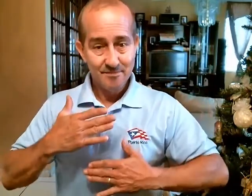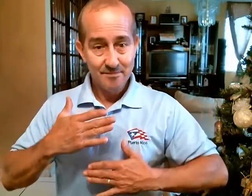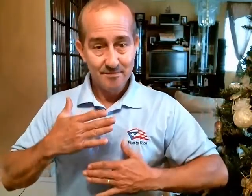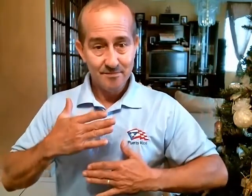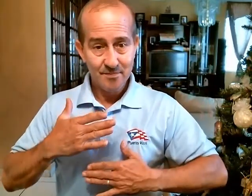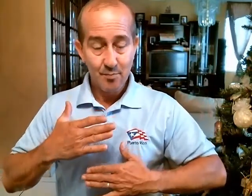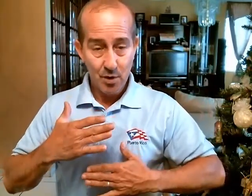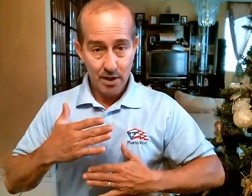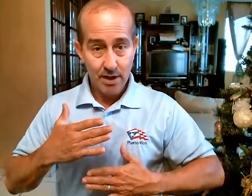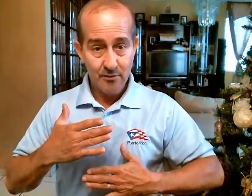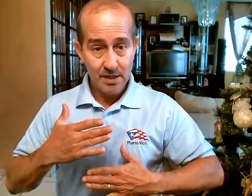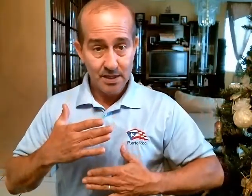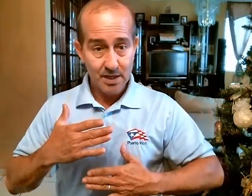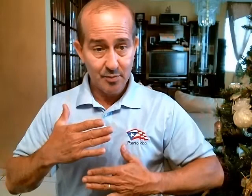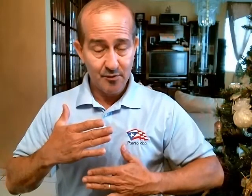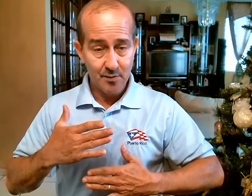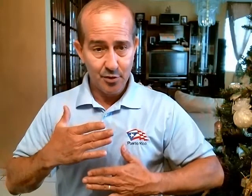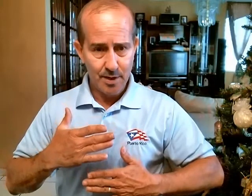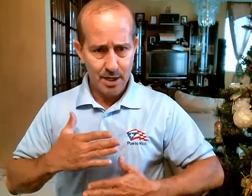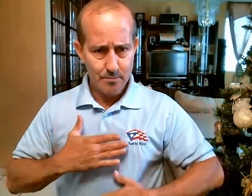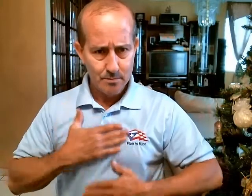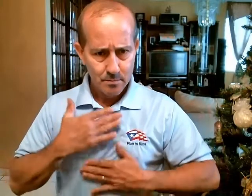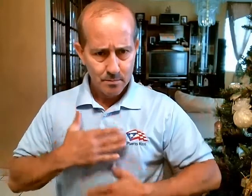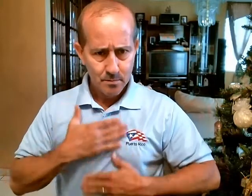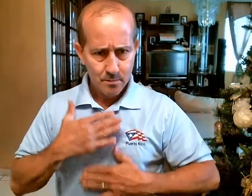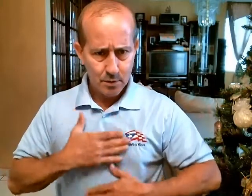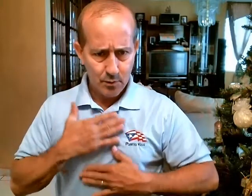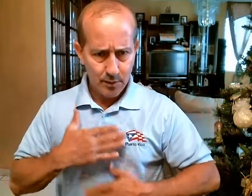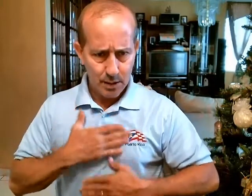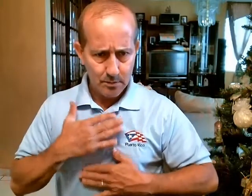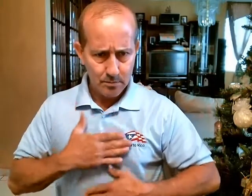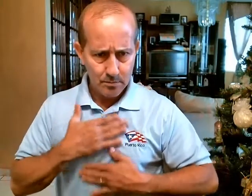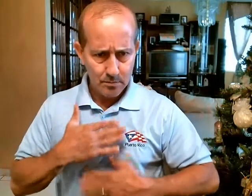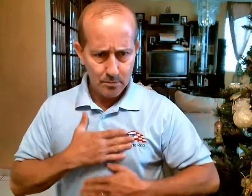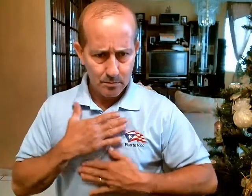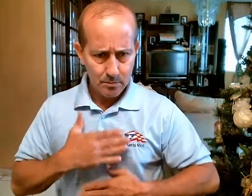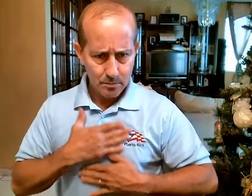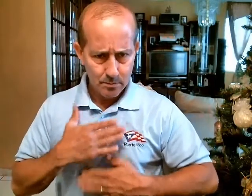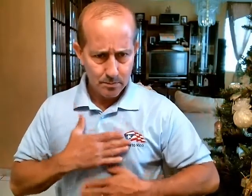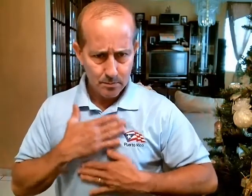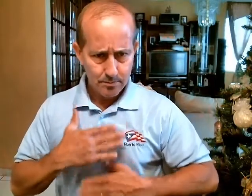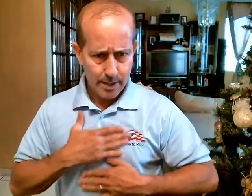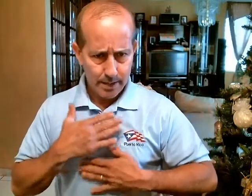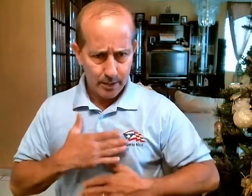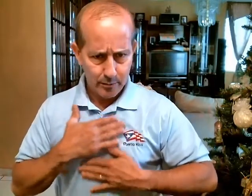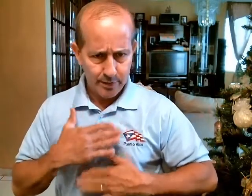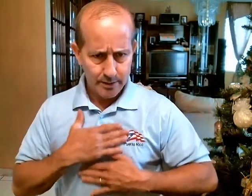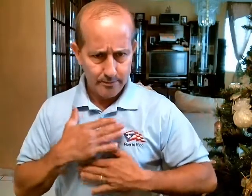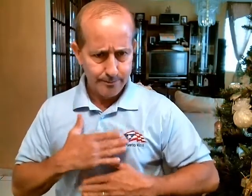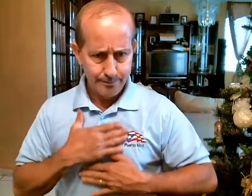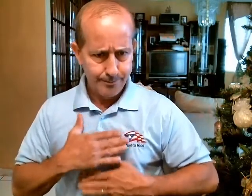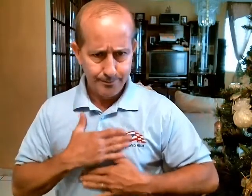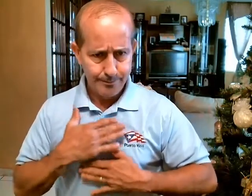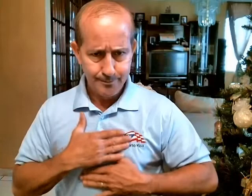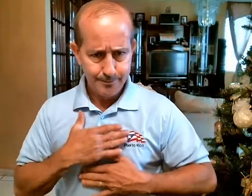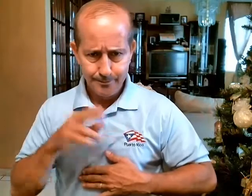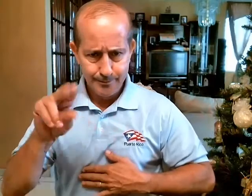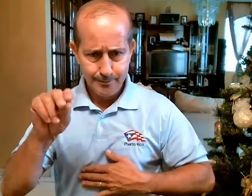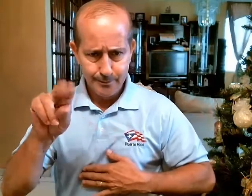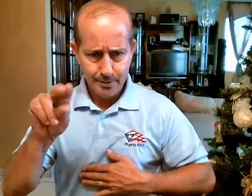Y por acá Felicidad Por favor No me hagas Estoy feliz Parezco feliz No